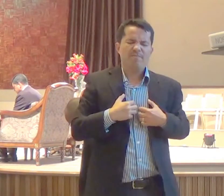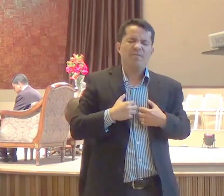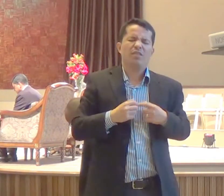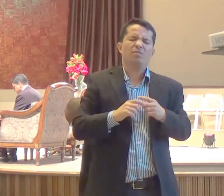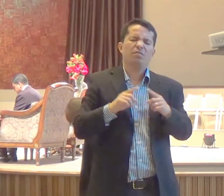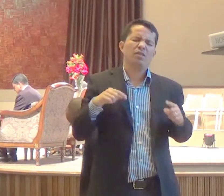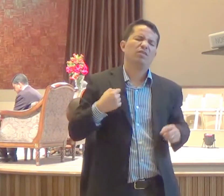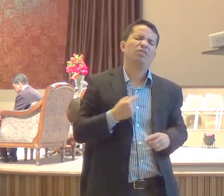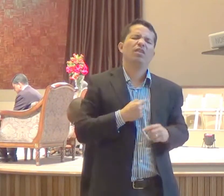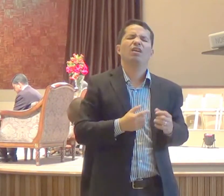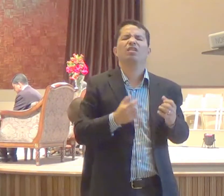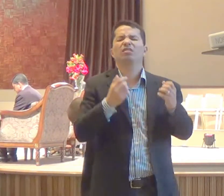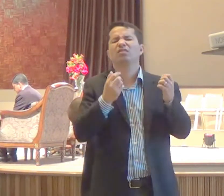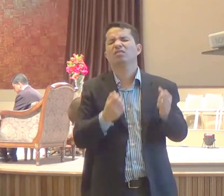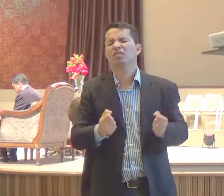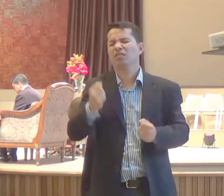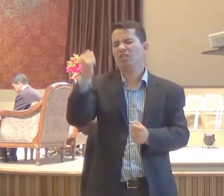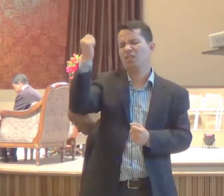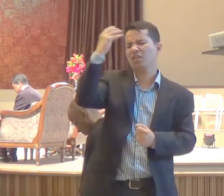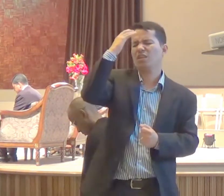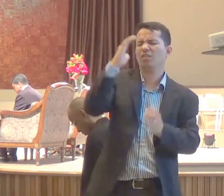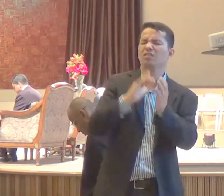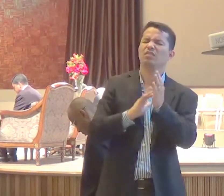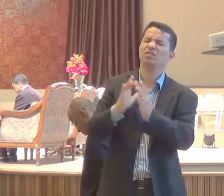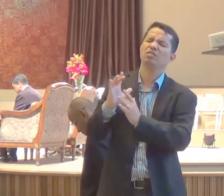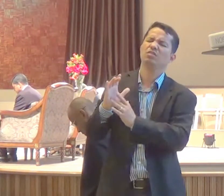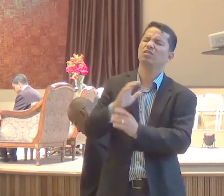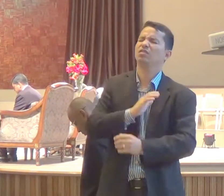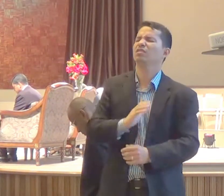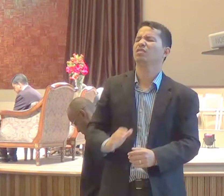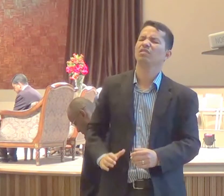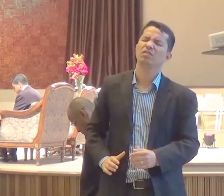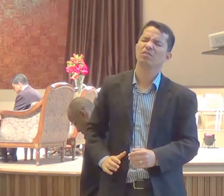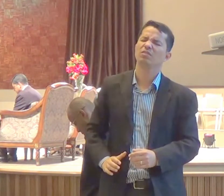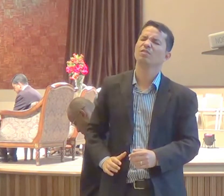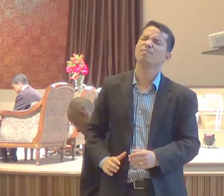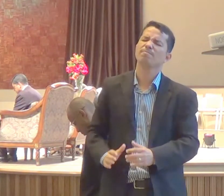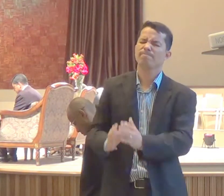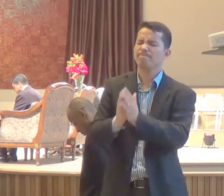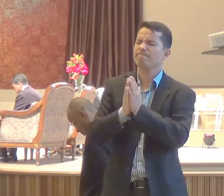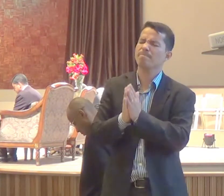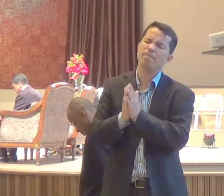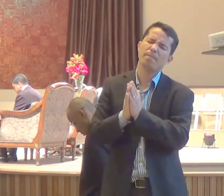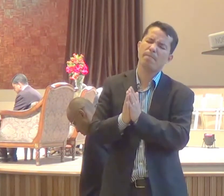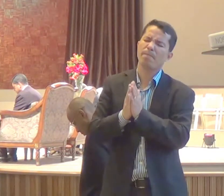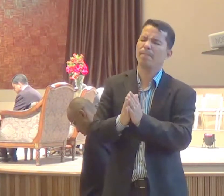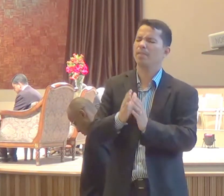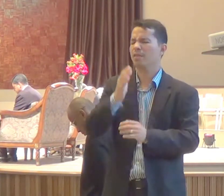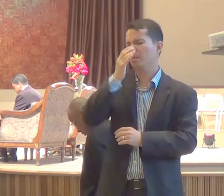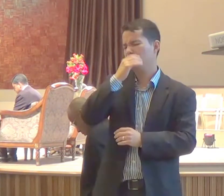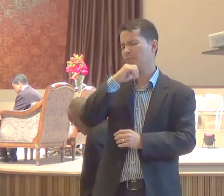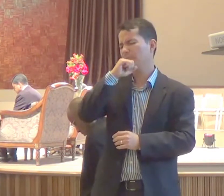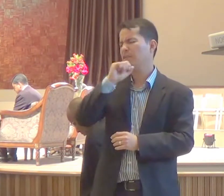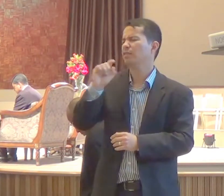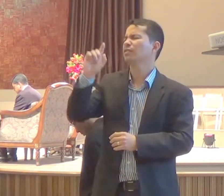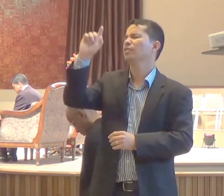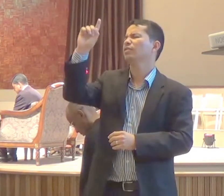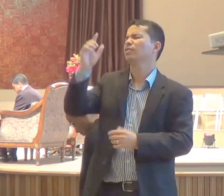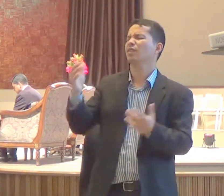causa da graça de Jesus Cristo, assim, ao Deus, a hora que a gente saiu daqui, parece que a vida volta ao